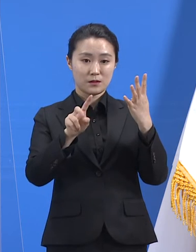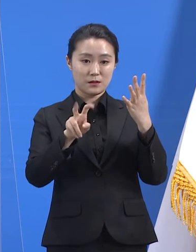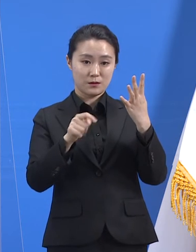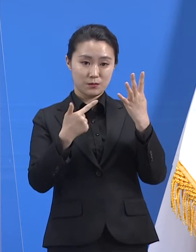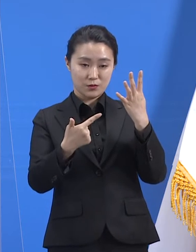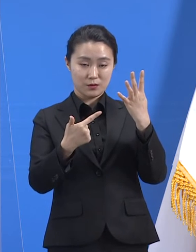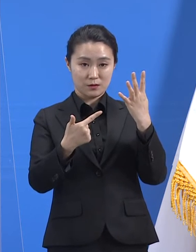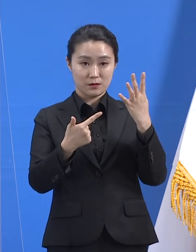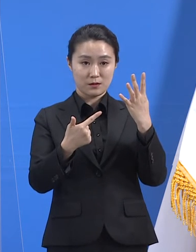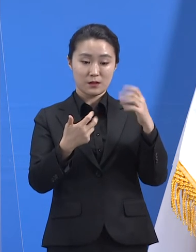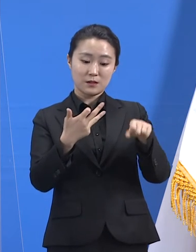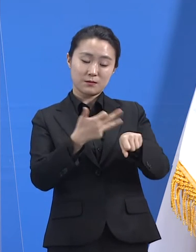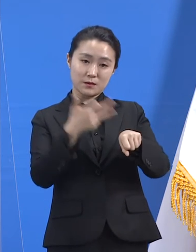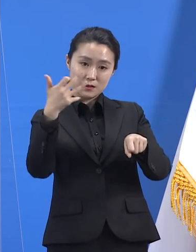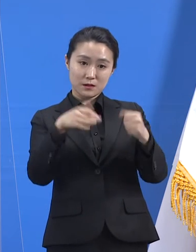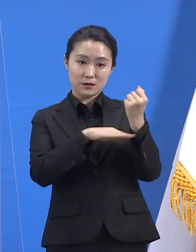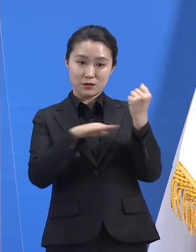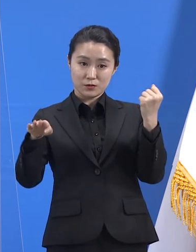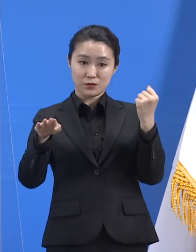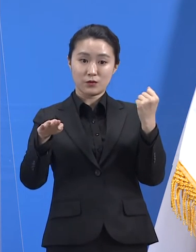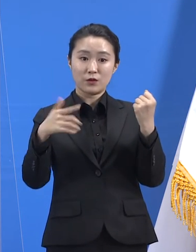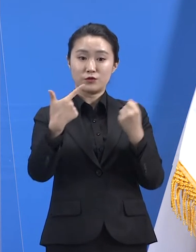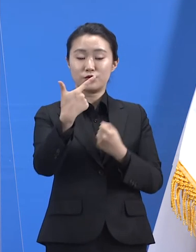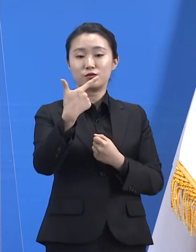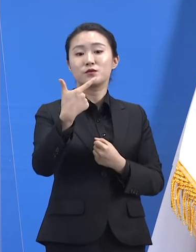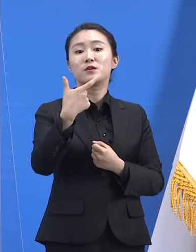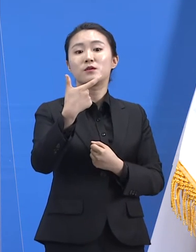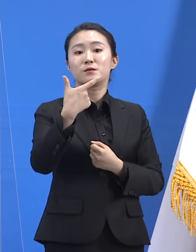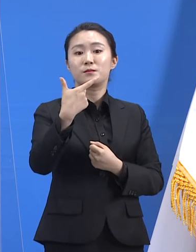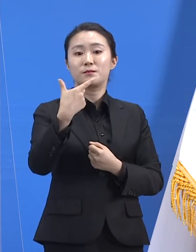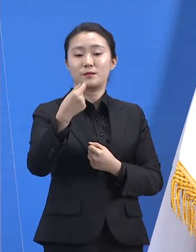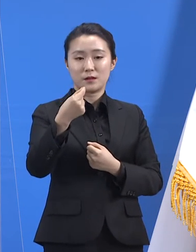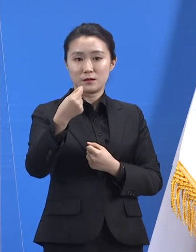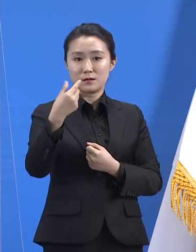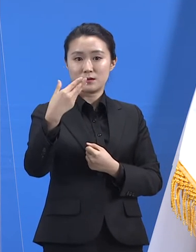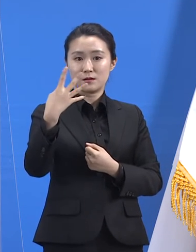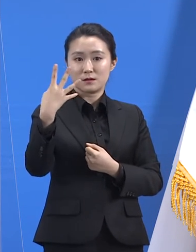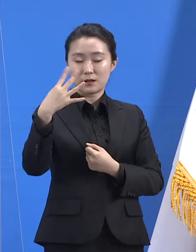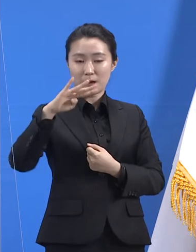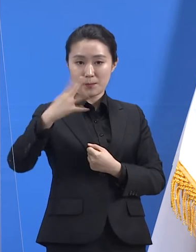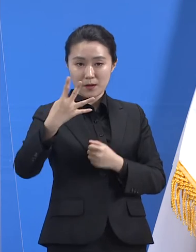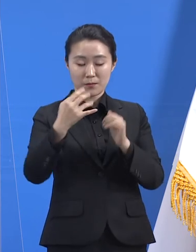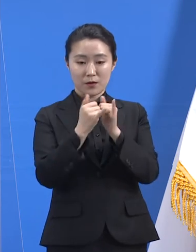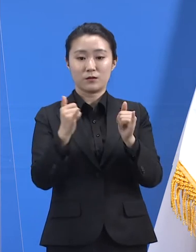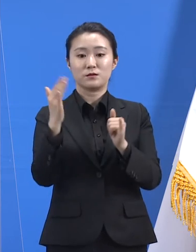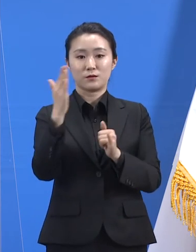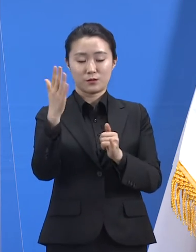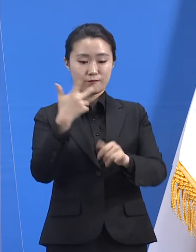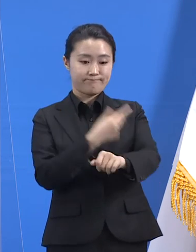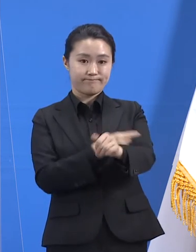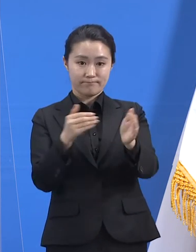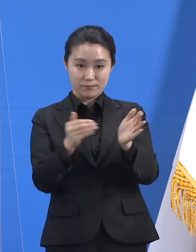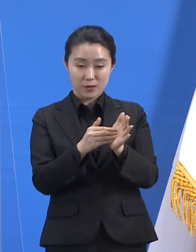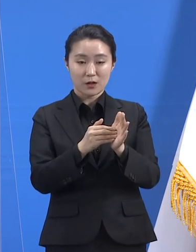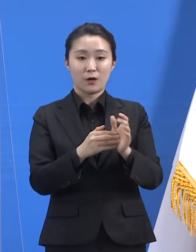6만 492명이 접종을 받아 접종률은 55.7%입니다.